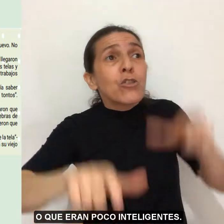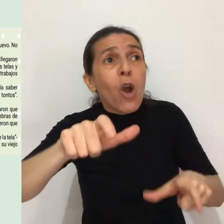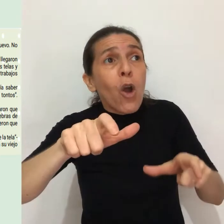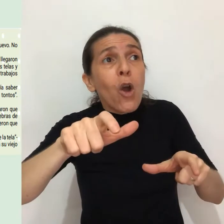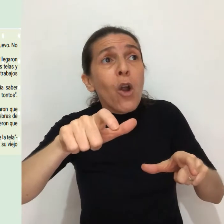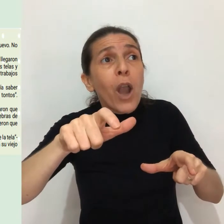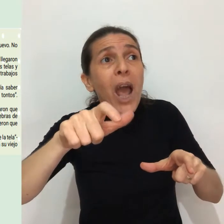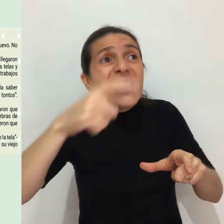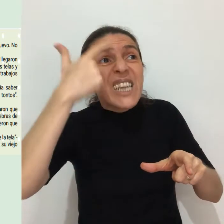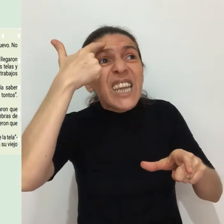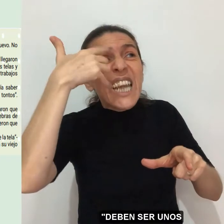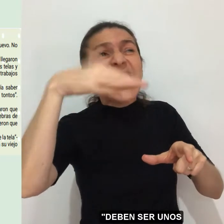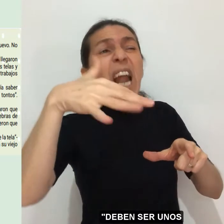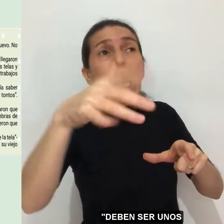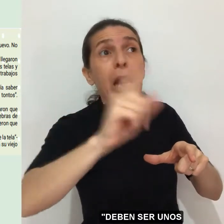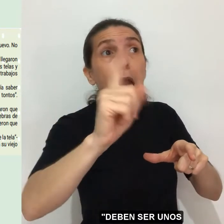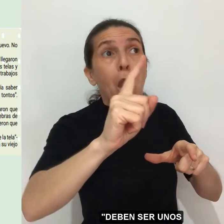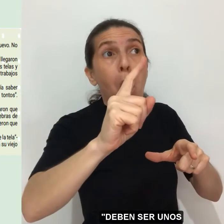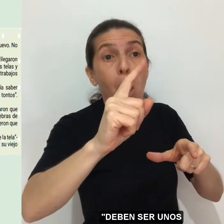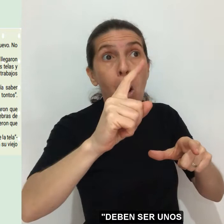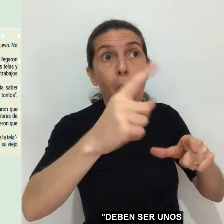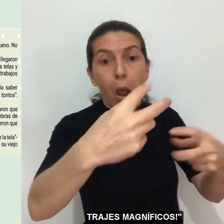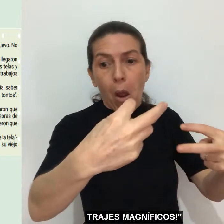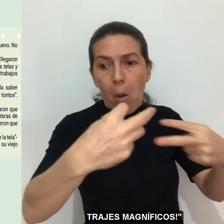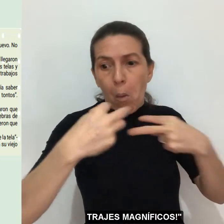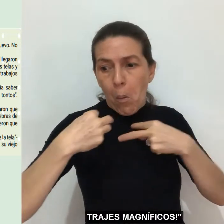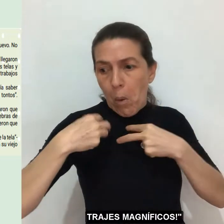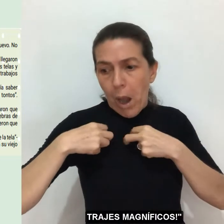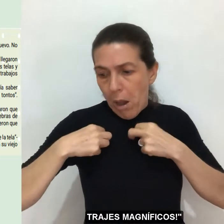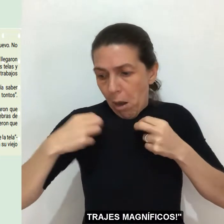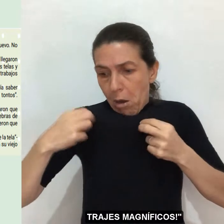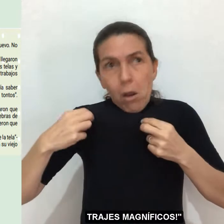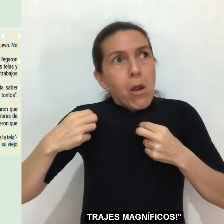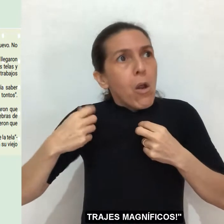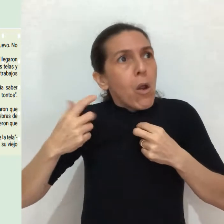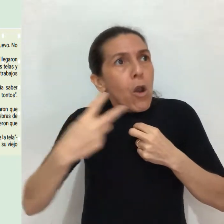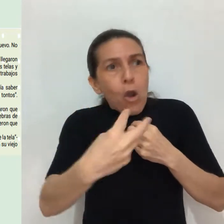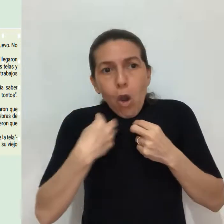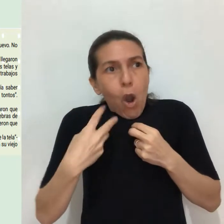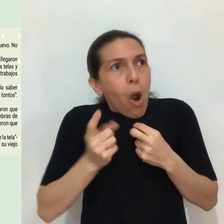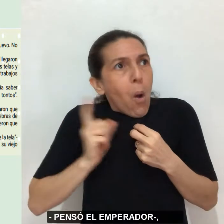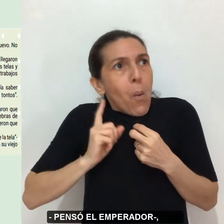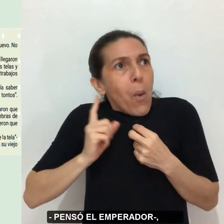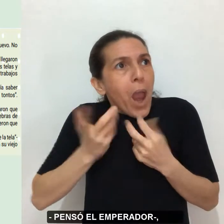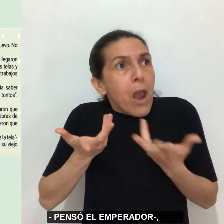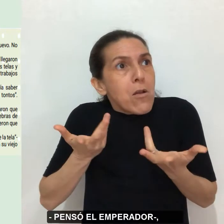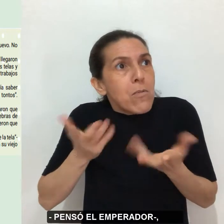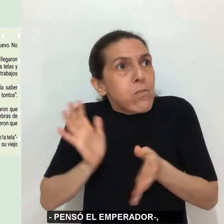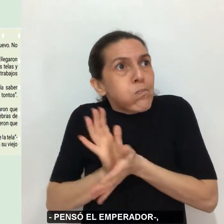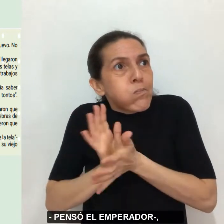Deben ser unos trajes magníficos, pensó el emperador.